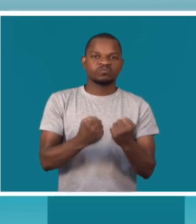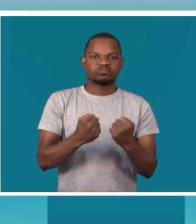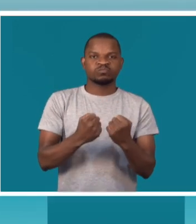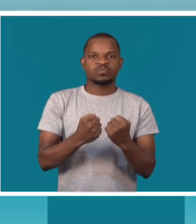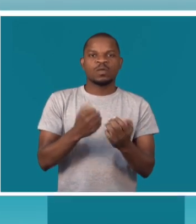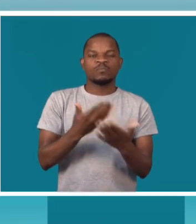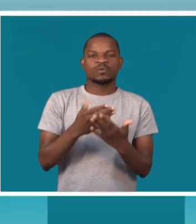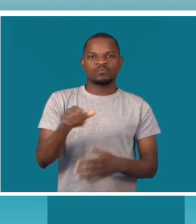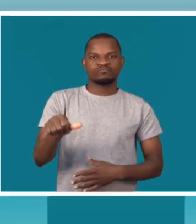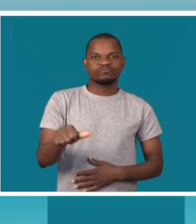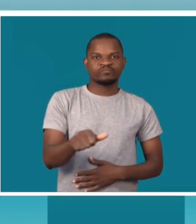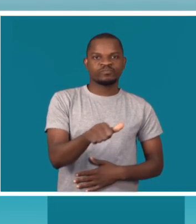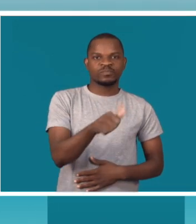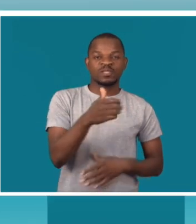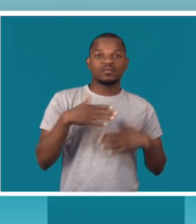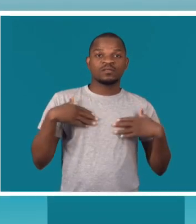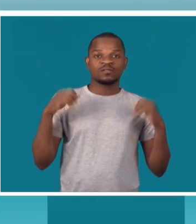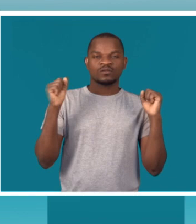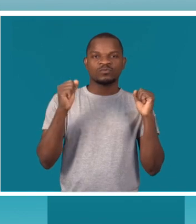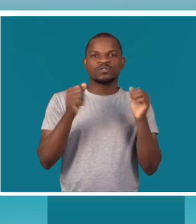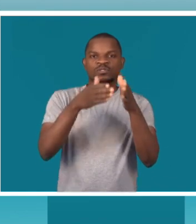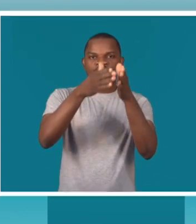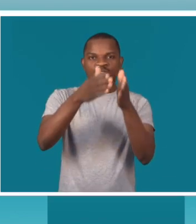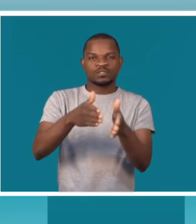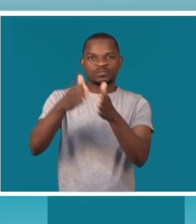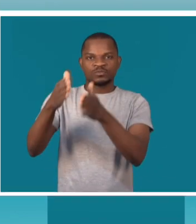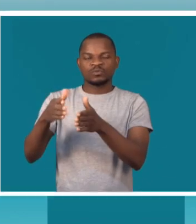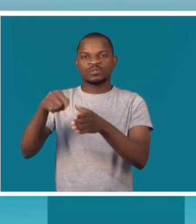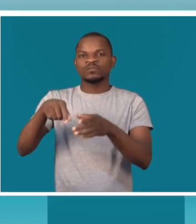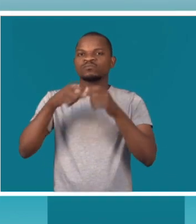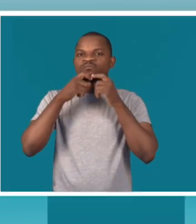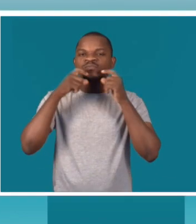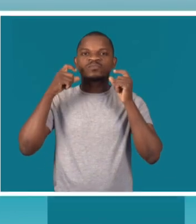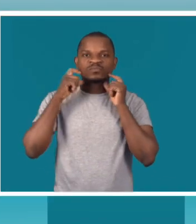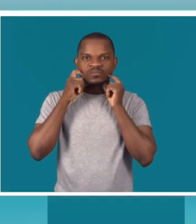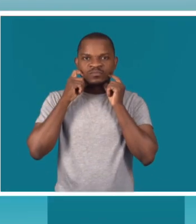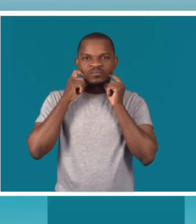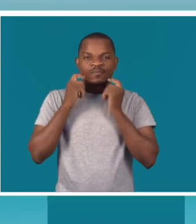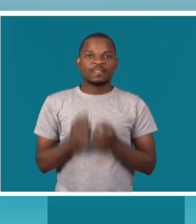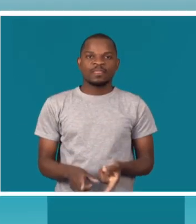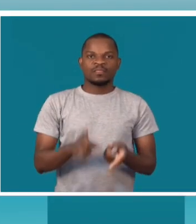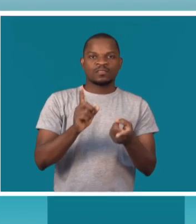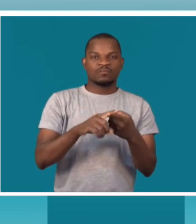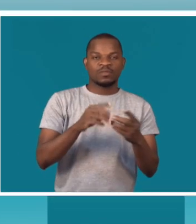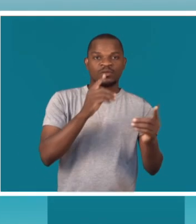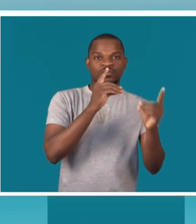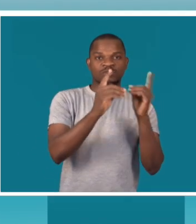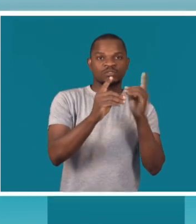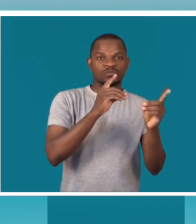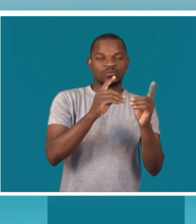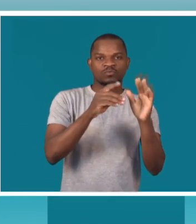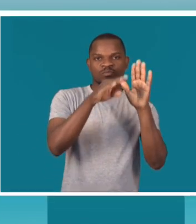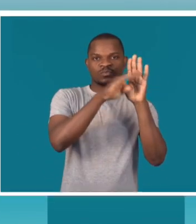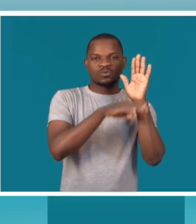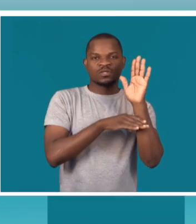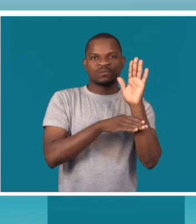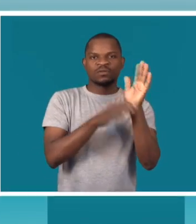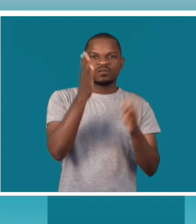melhoria de saúde e bem-estar dos cidadãos deste belo país. Já o diretor do Programa Nacional de